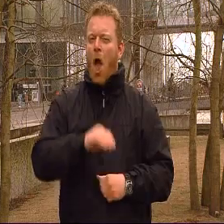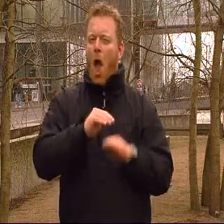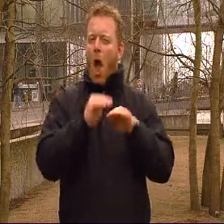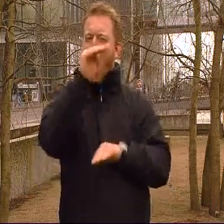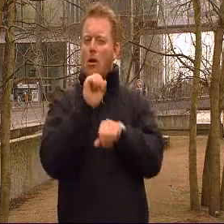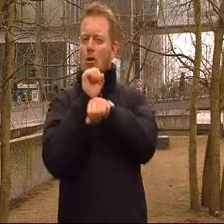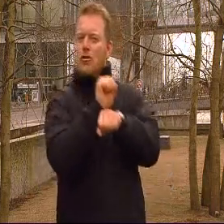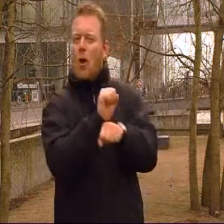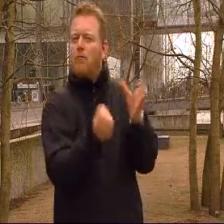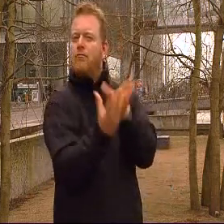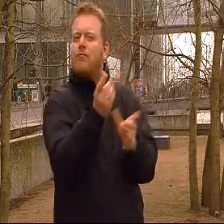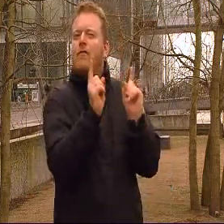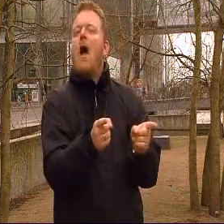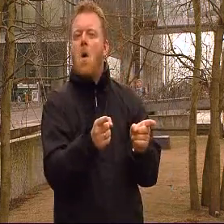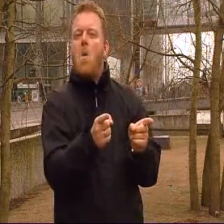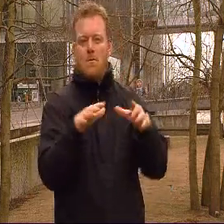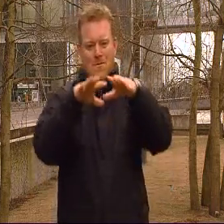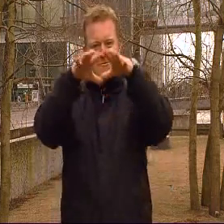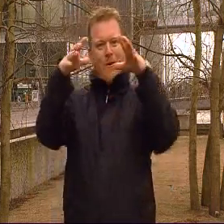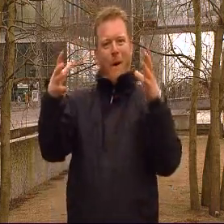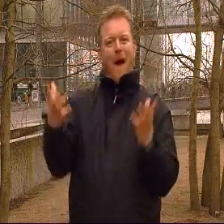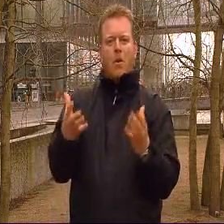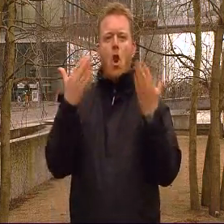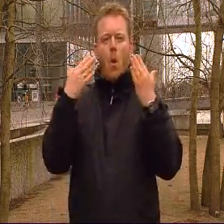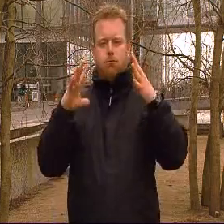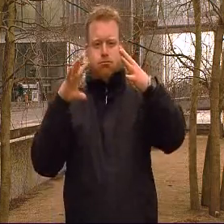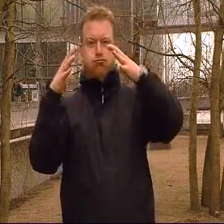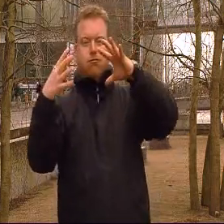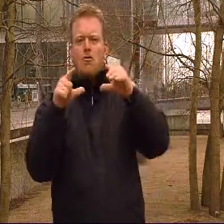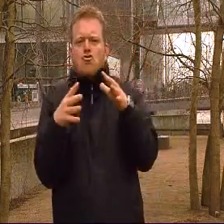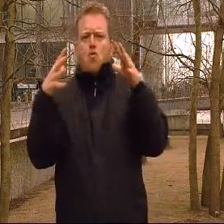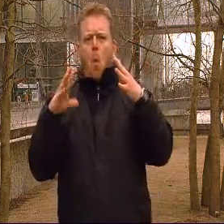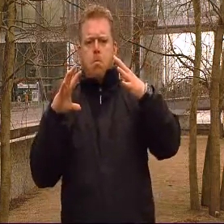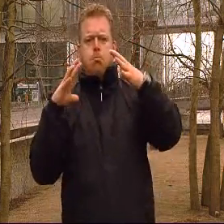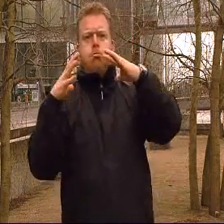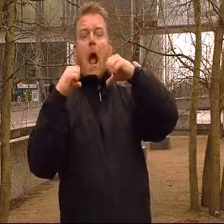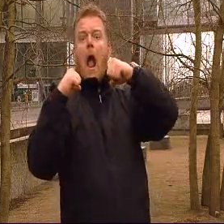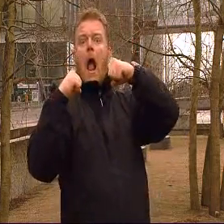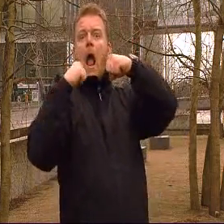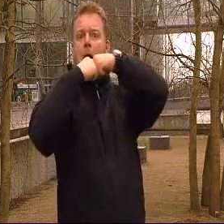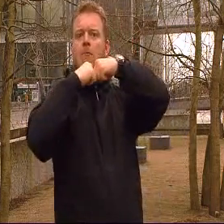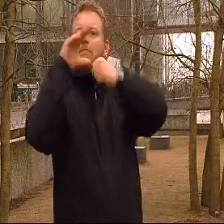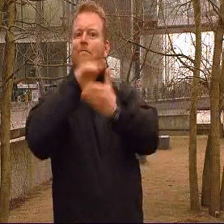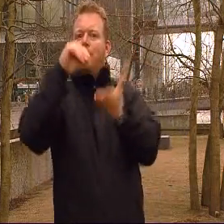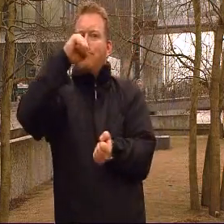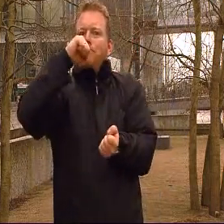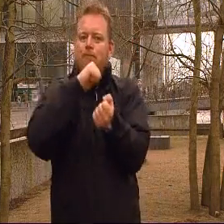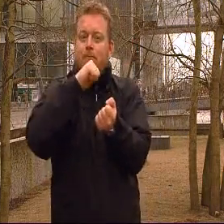Højtryk opstår blandt andet ved, at store luftstrømninger rammer hinanden og danner det her tryk. Det sker typisk